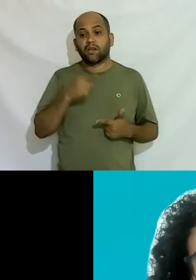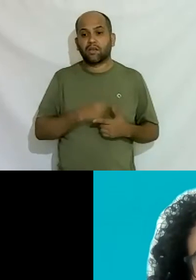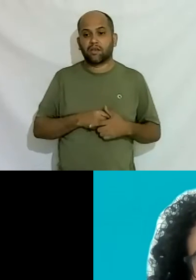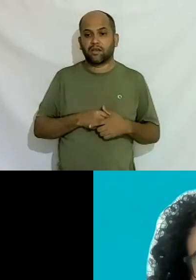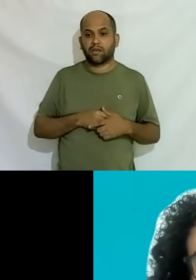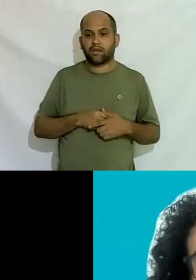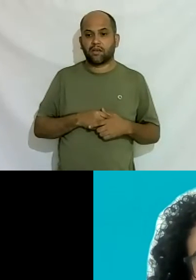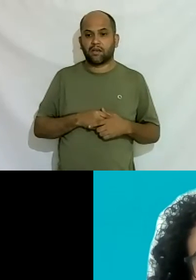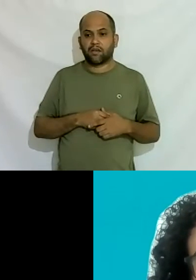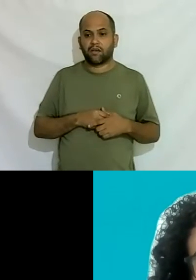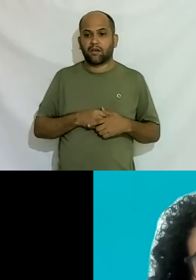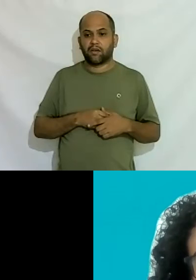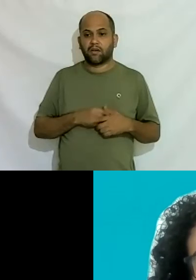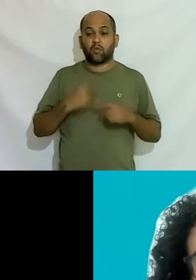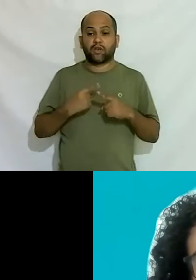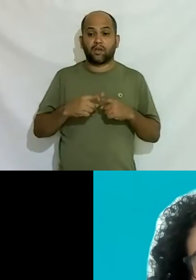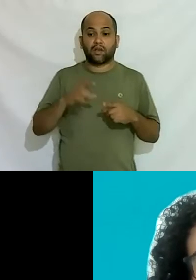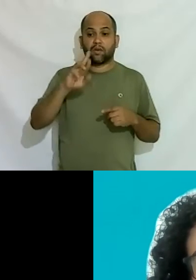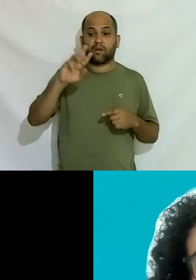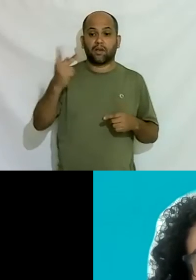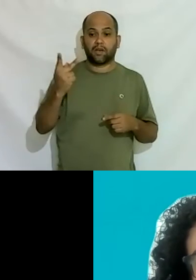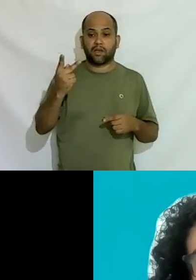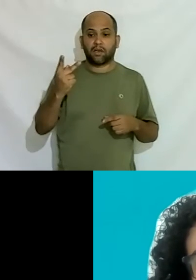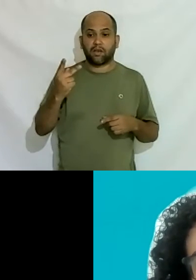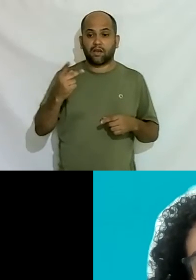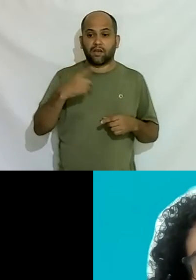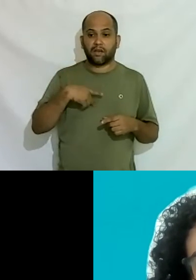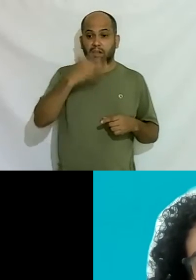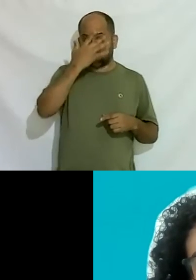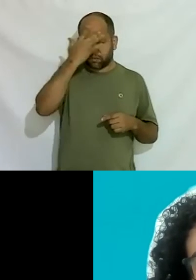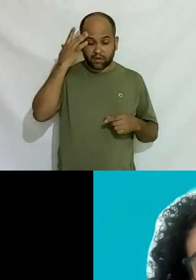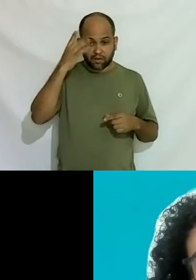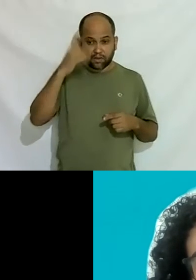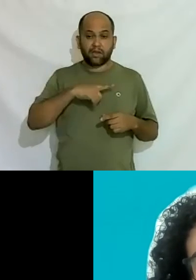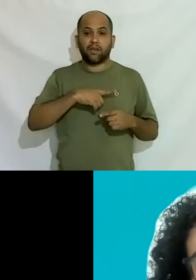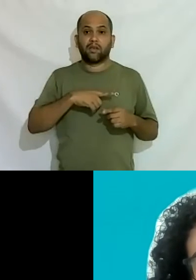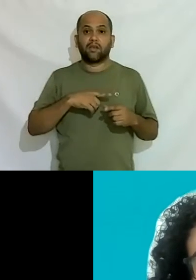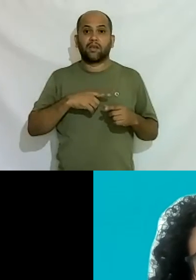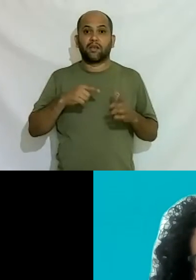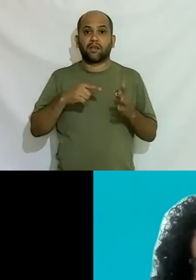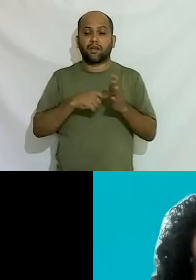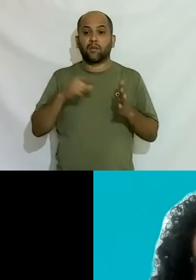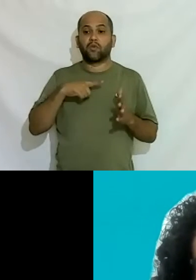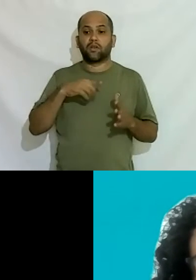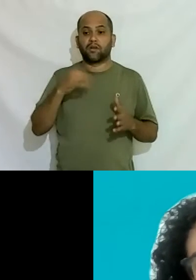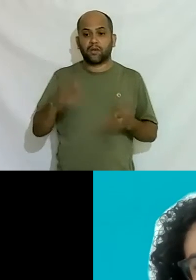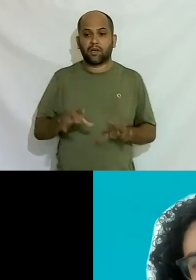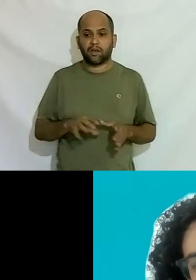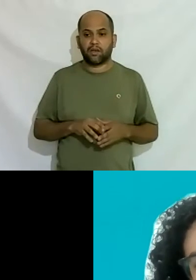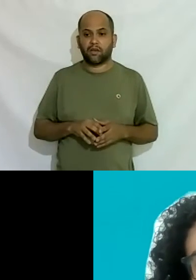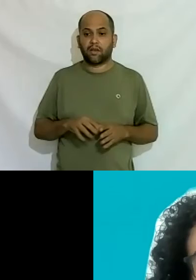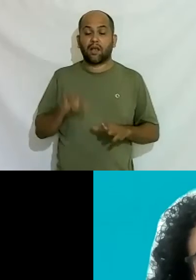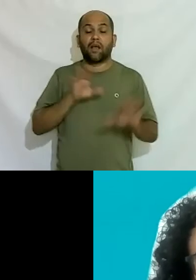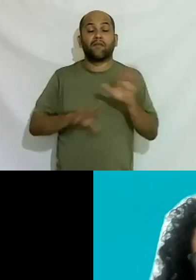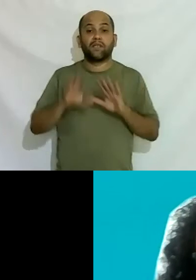porque o RH alguém lá tem algum gargalo ali a outra ponta não quer ou às vezes o